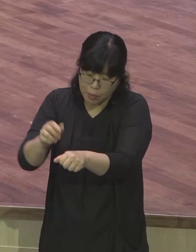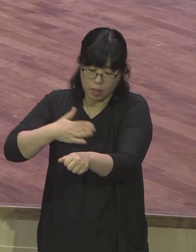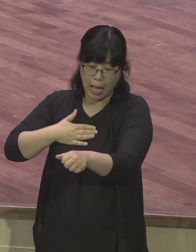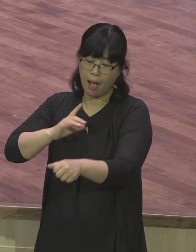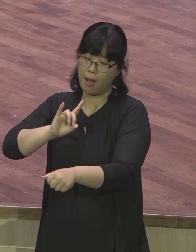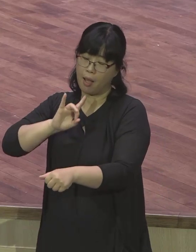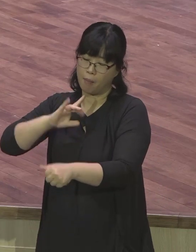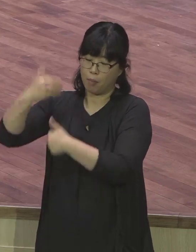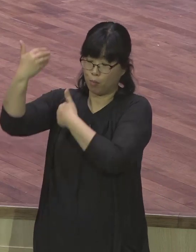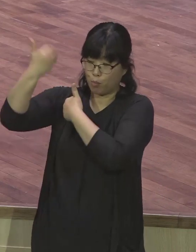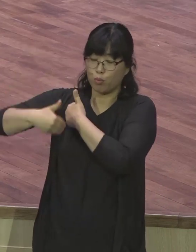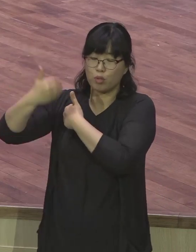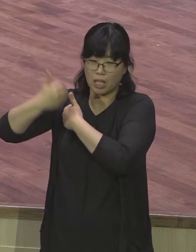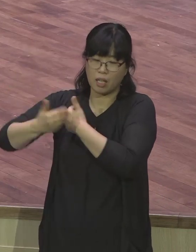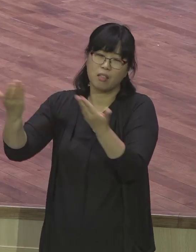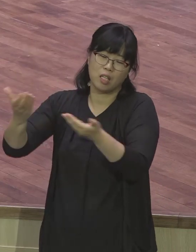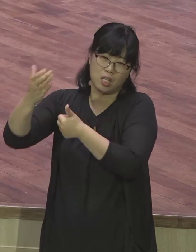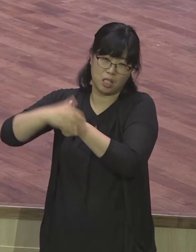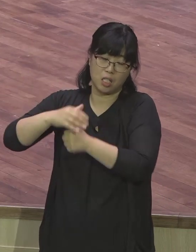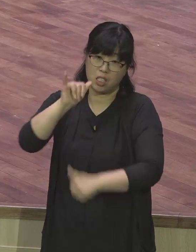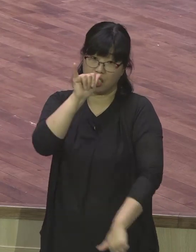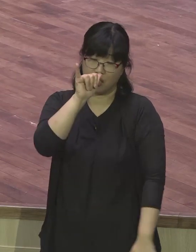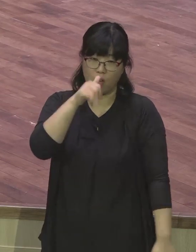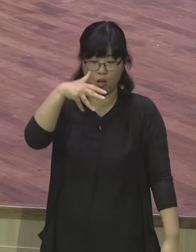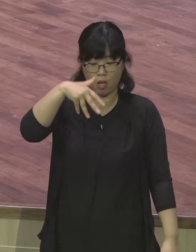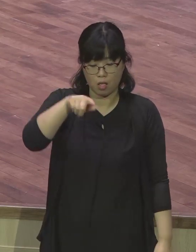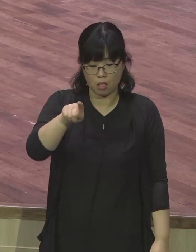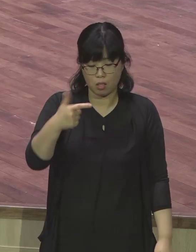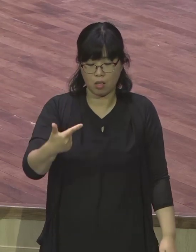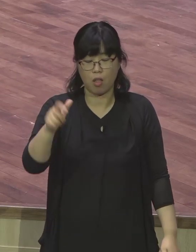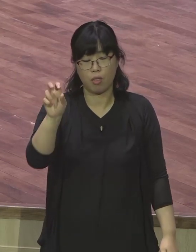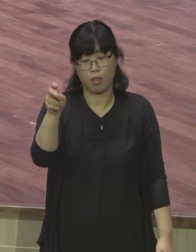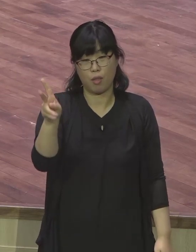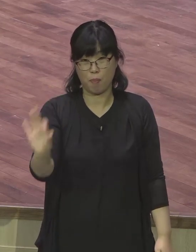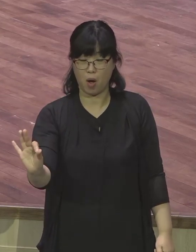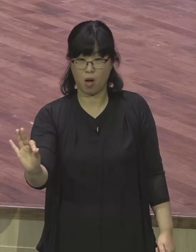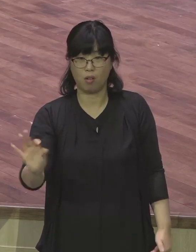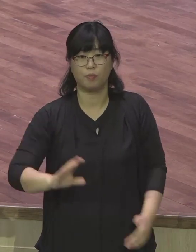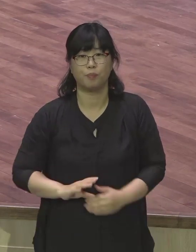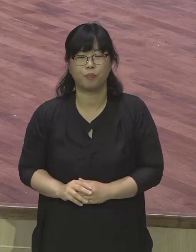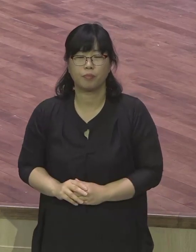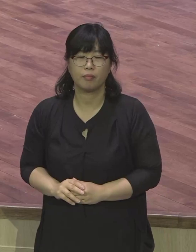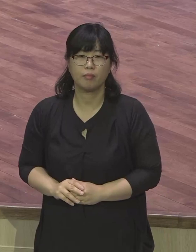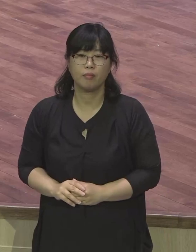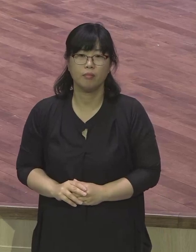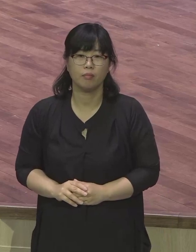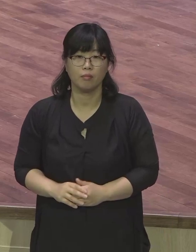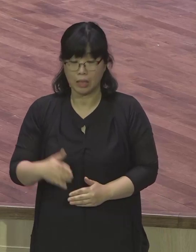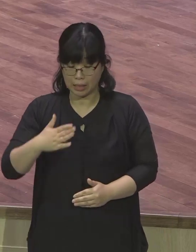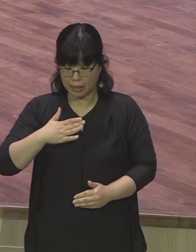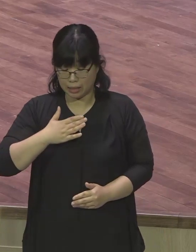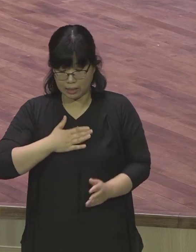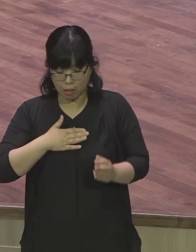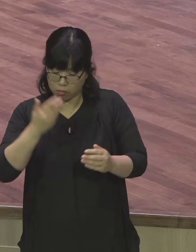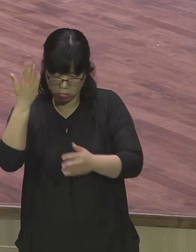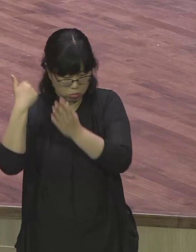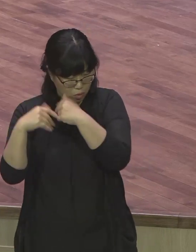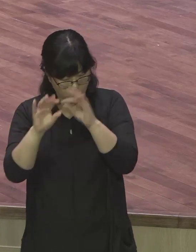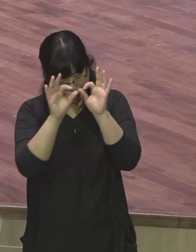제가 랩런트 사역을 할 때 본 것이 어느 분은 랩런트 1국에 천명을 부탁하셨고 어느